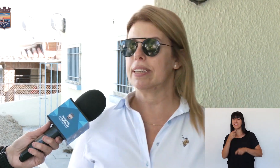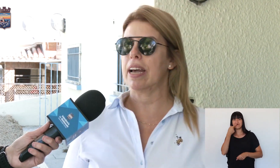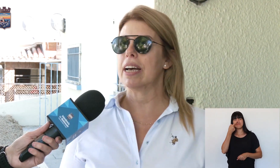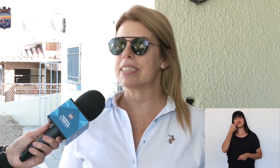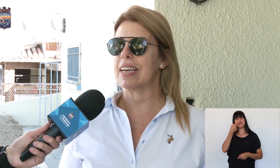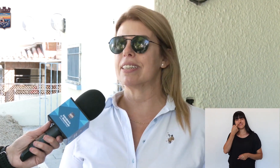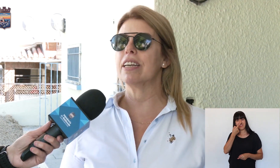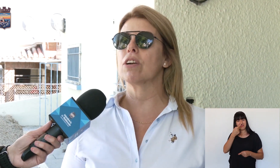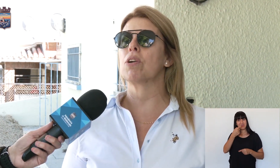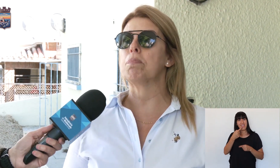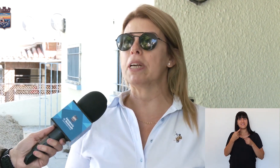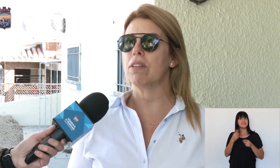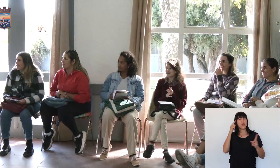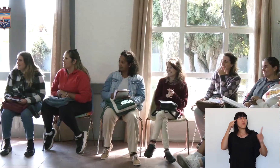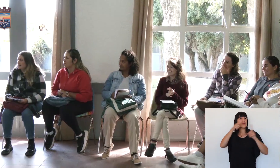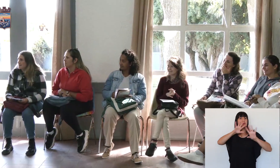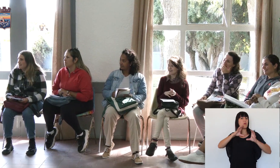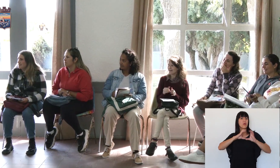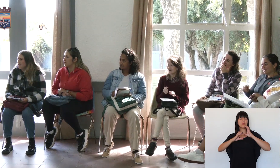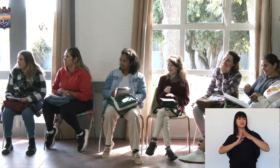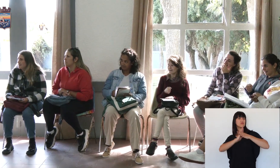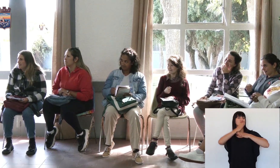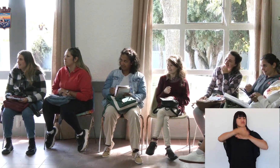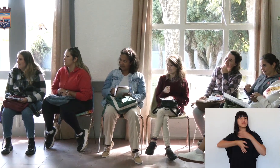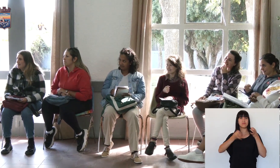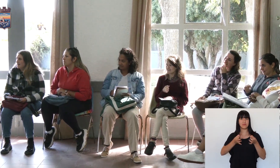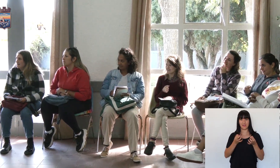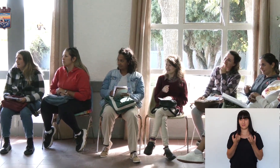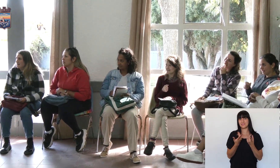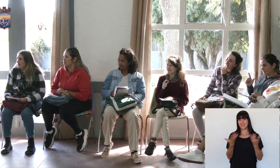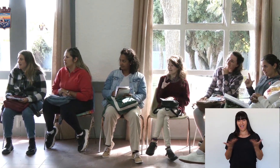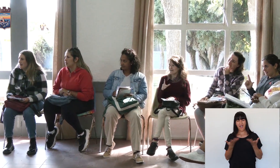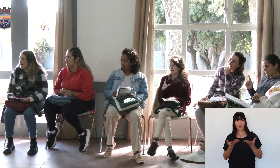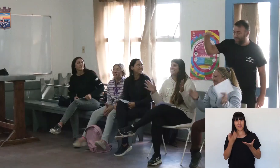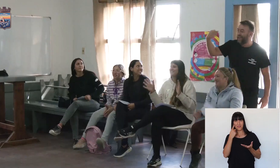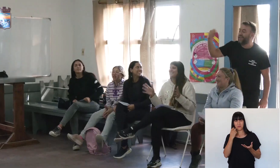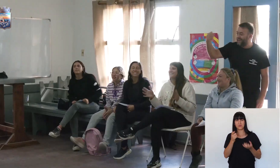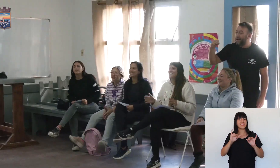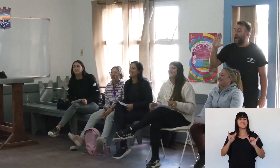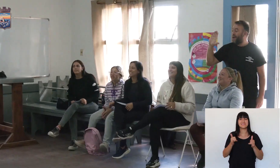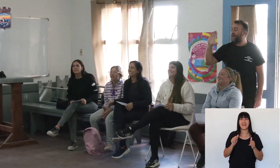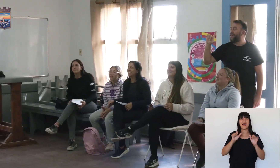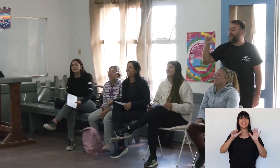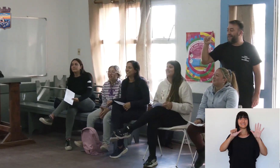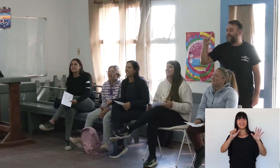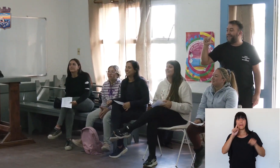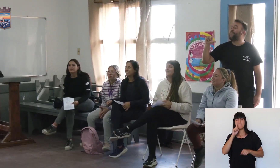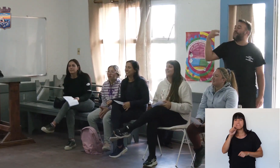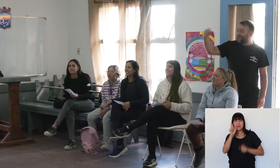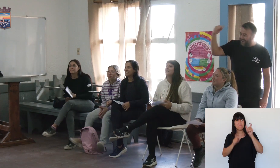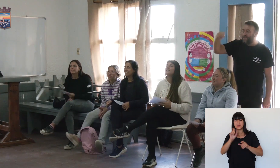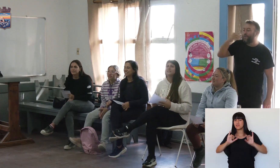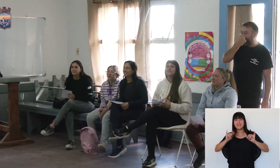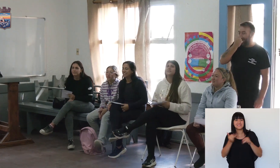hacia seguir rompiendo las barreras de la comunicación, hoy nos encontramos que más de 6.000 personas han